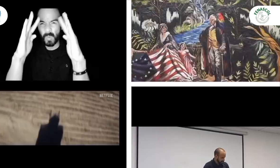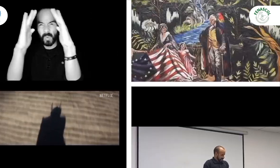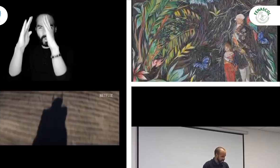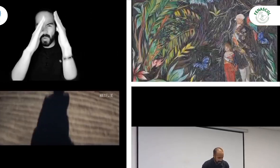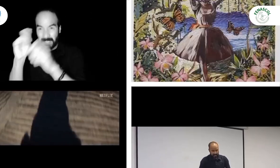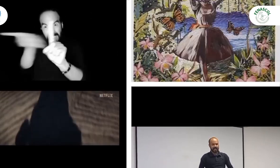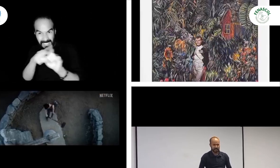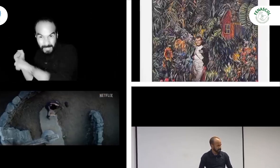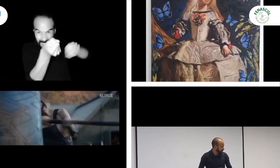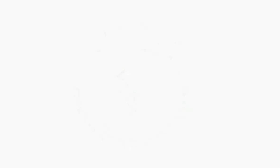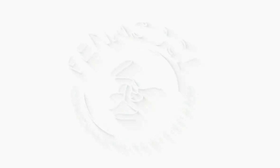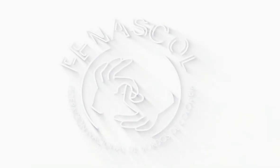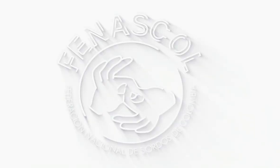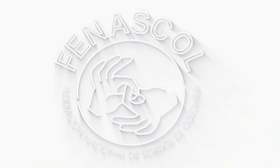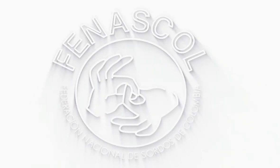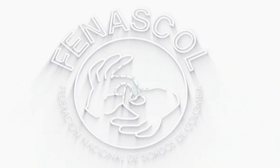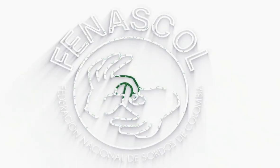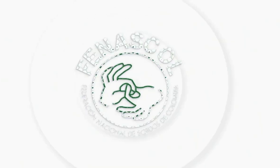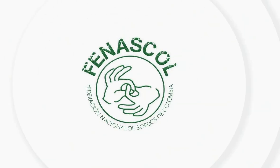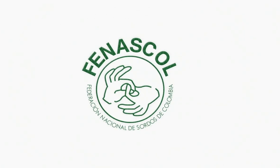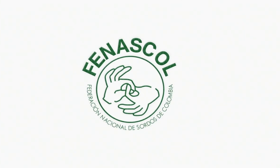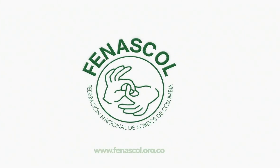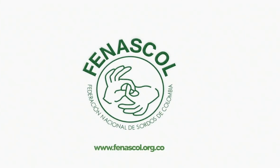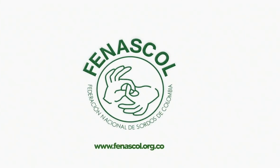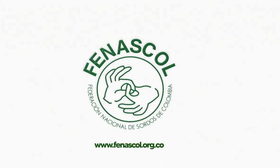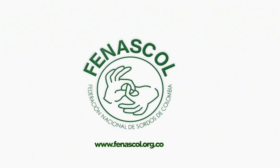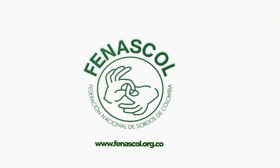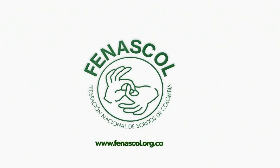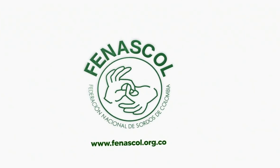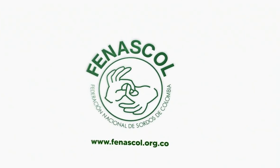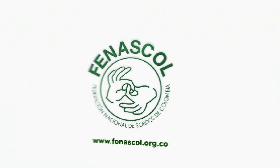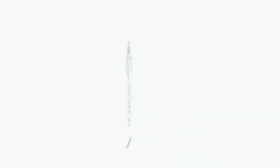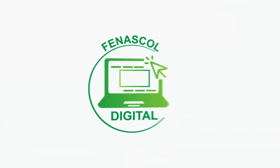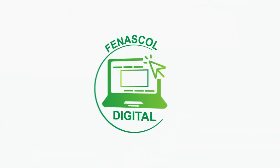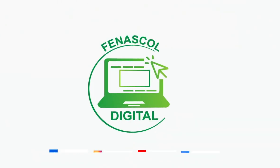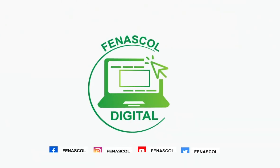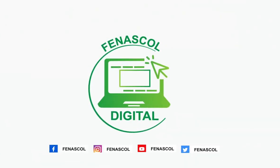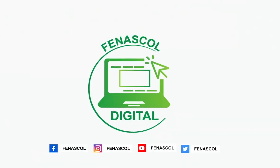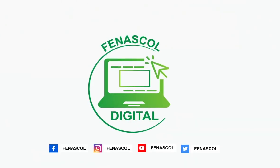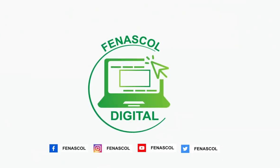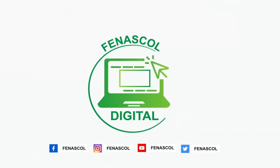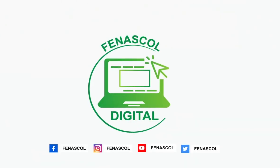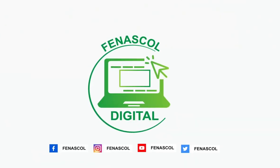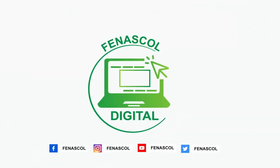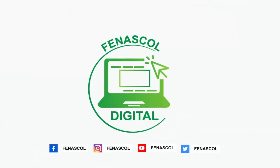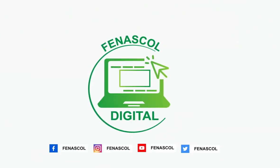hacer? El motor edición. Lo que dejo sitio no Gracias.